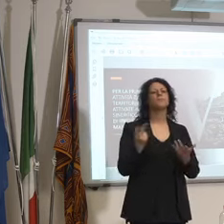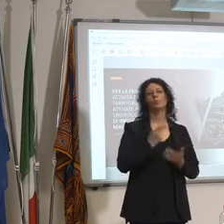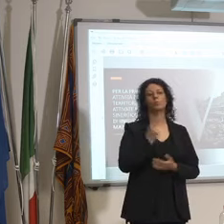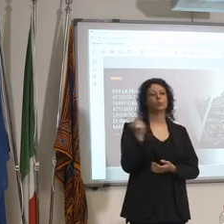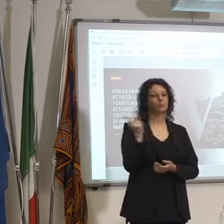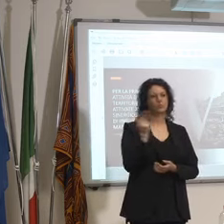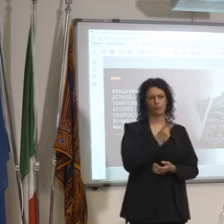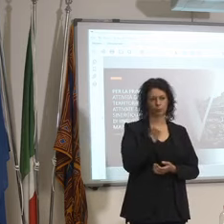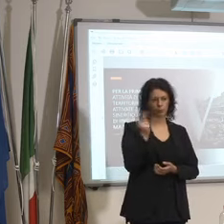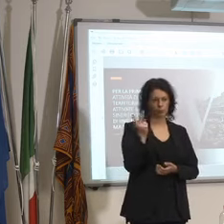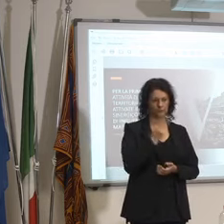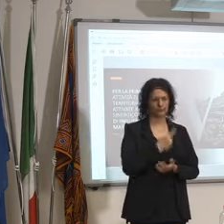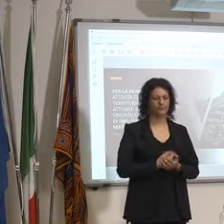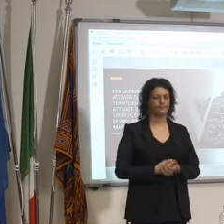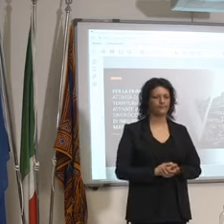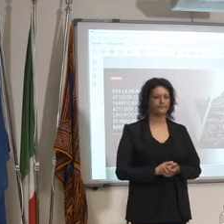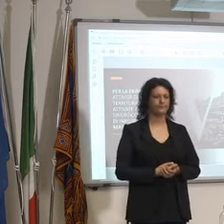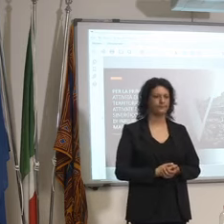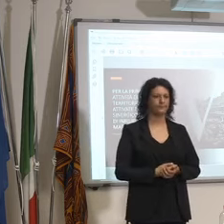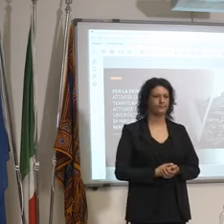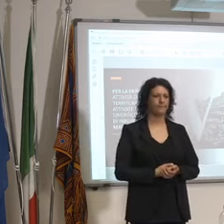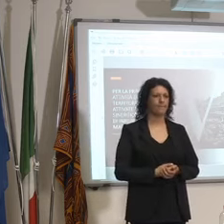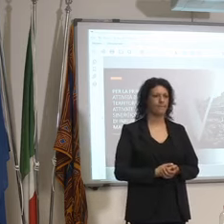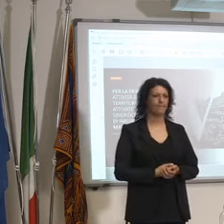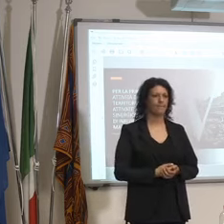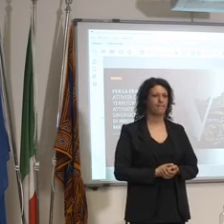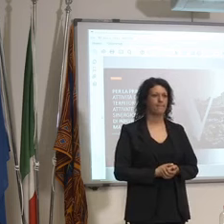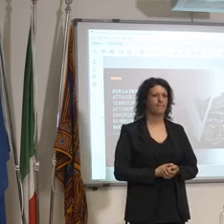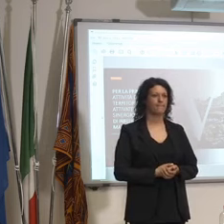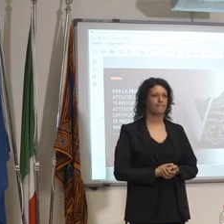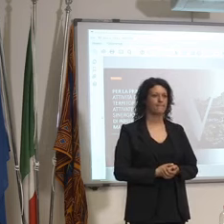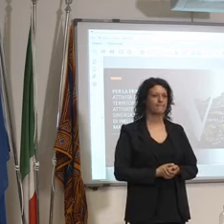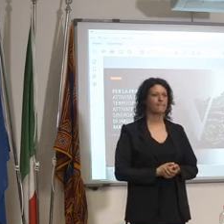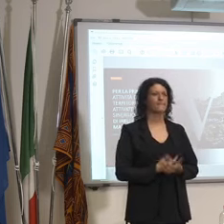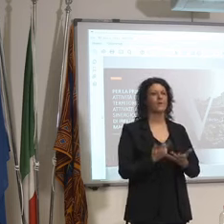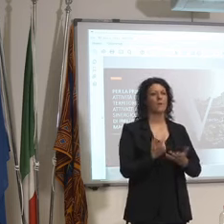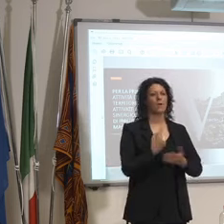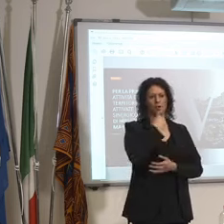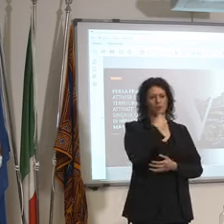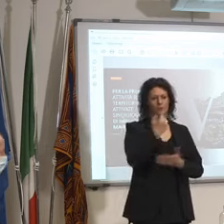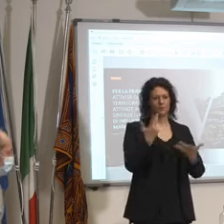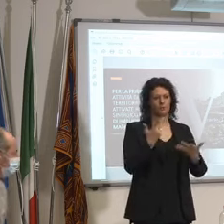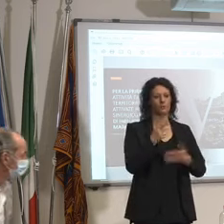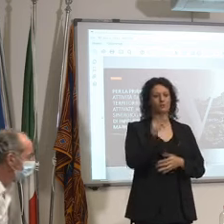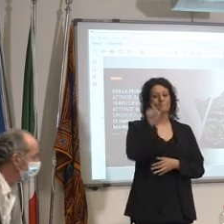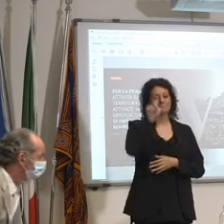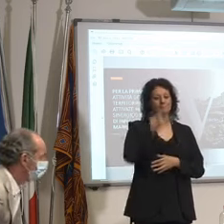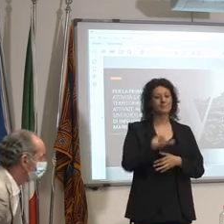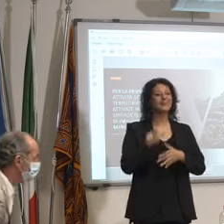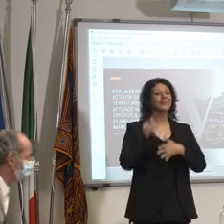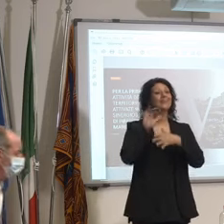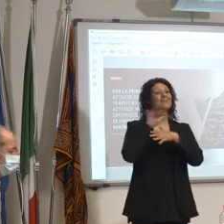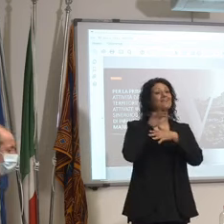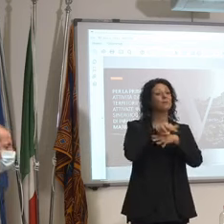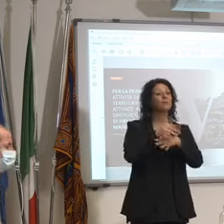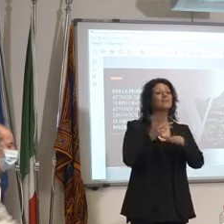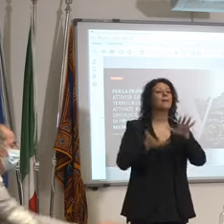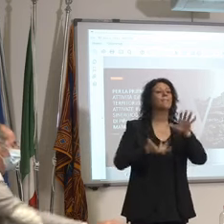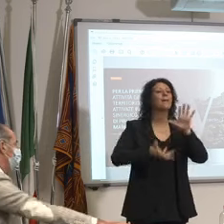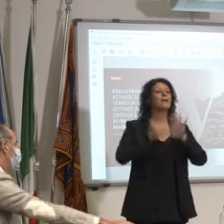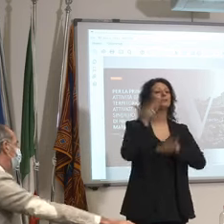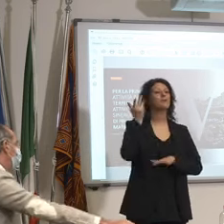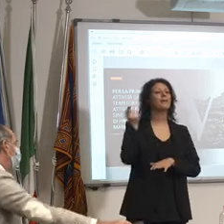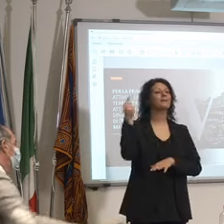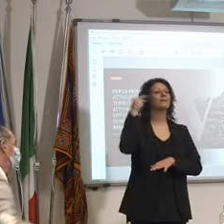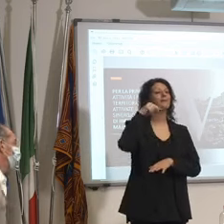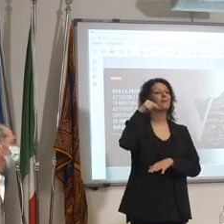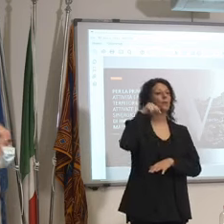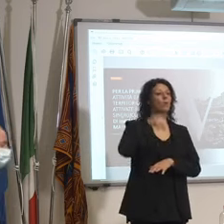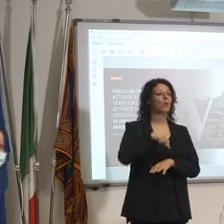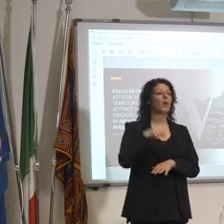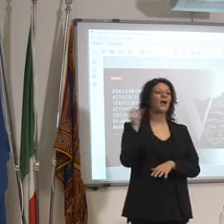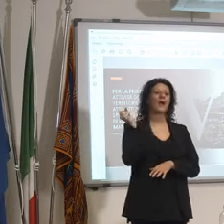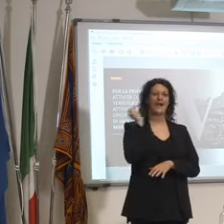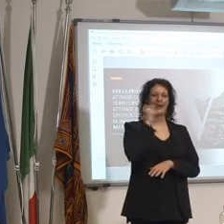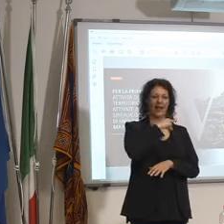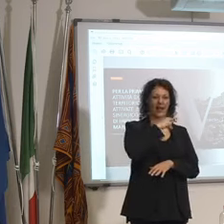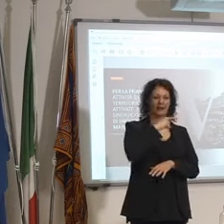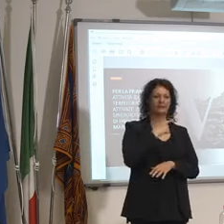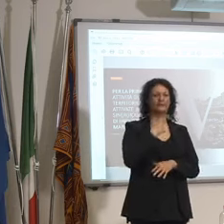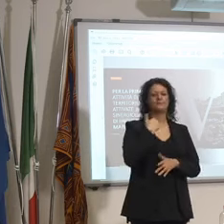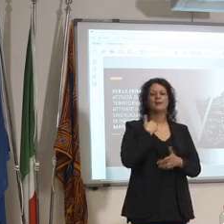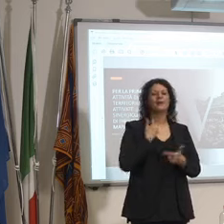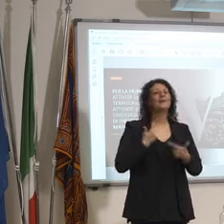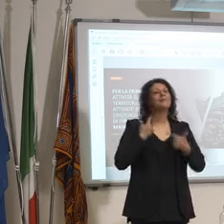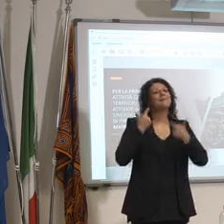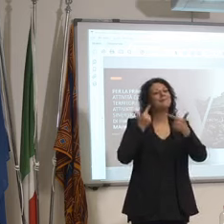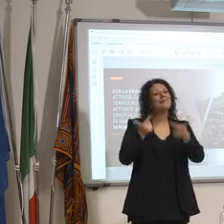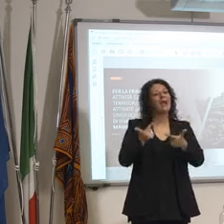innanzitutto vi ho detto che buona parte degli influencer vengono gratis cioè gli facciamo fare l